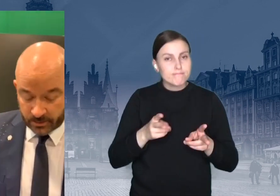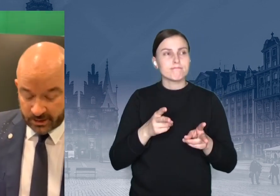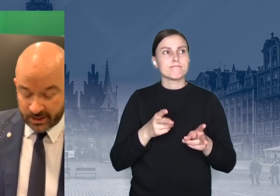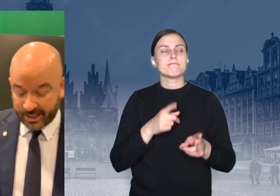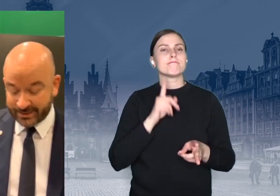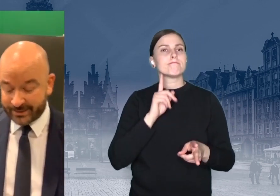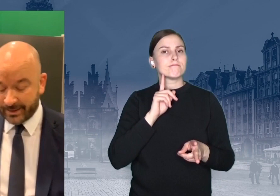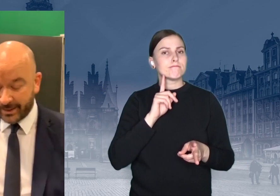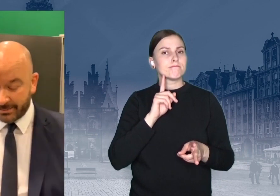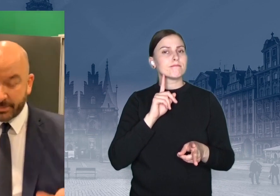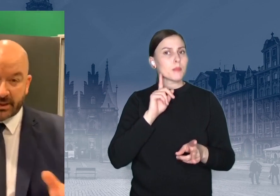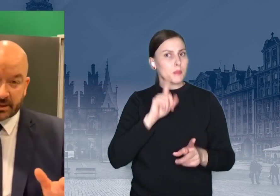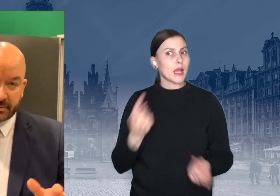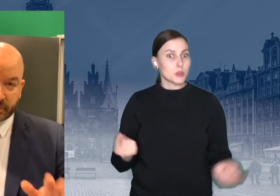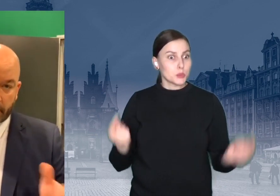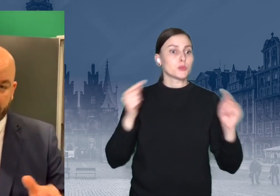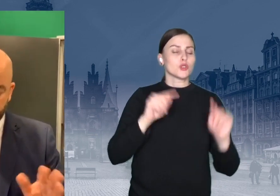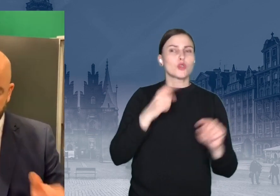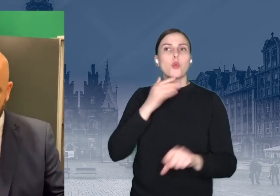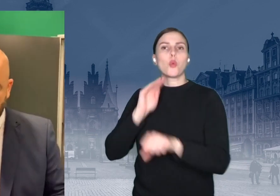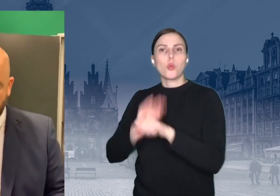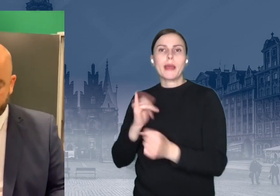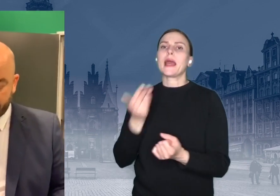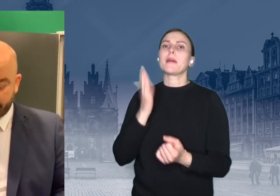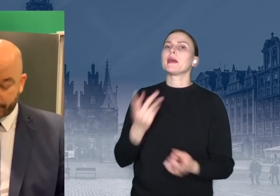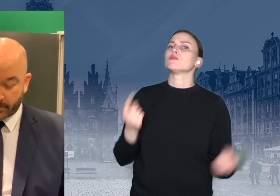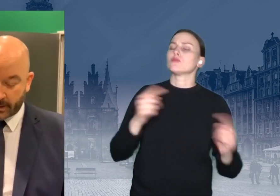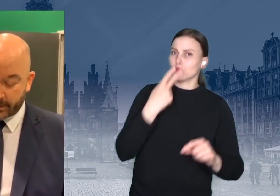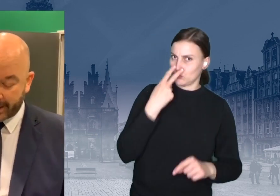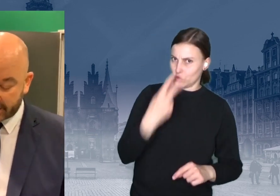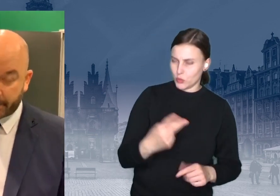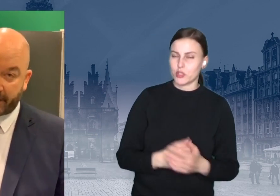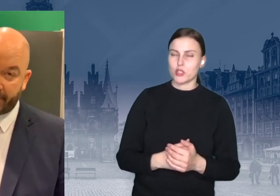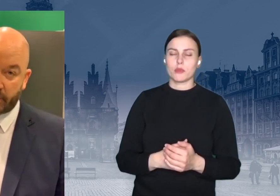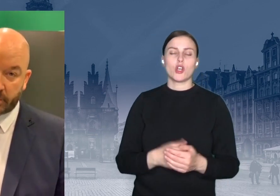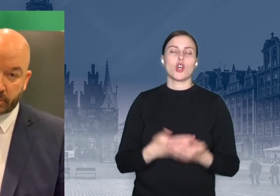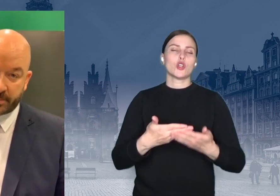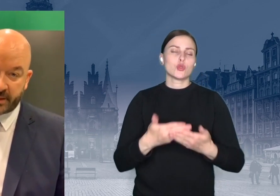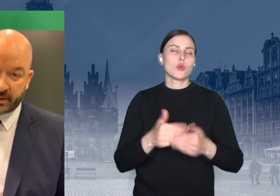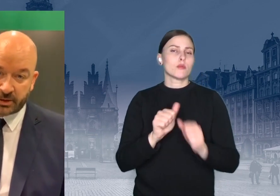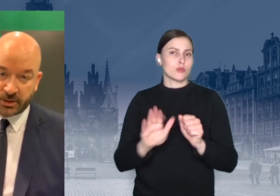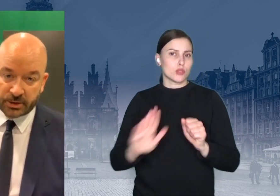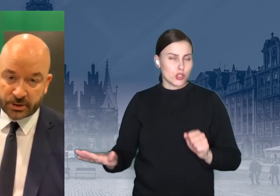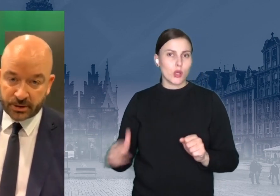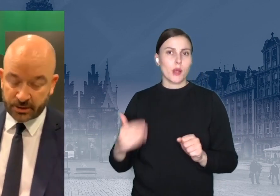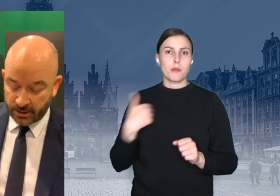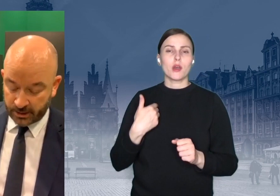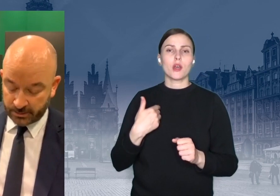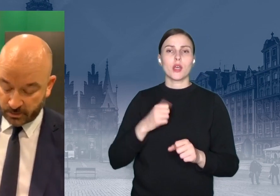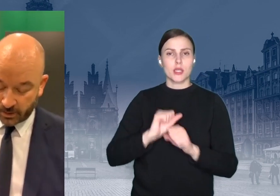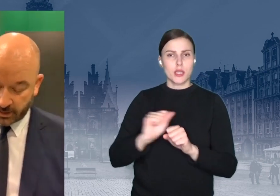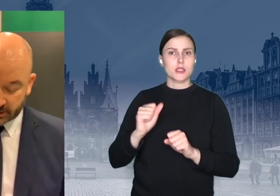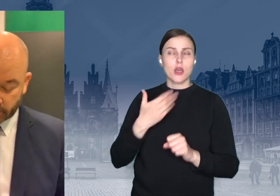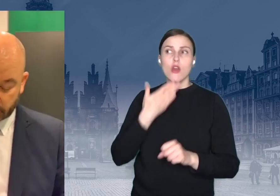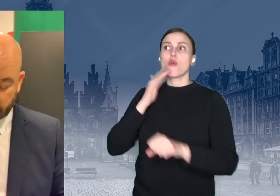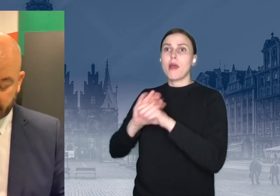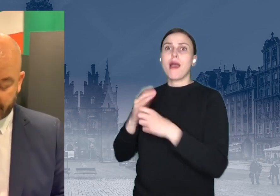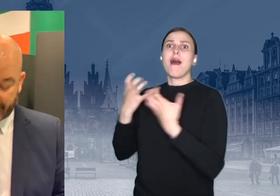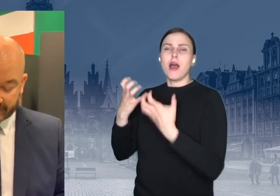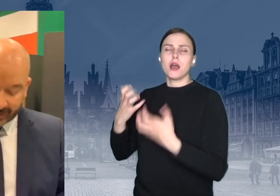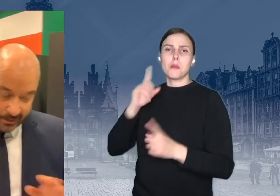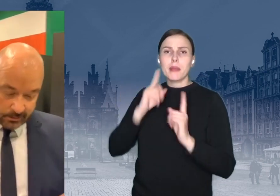przyjście do deklaracji, bo przecież w żłobkach i w przedszkolach także pojawiło się dużo mniej dzieci, niż było